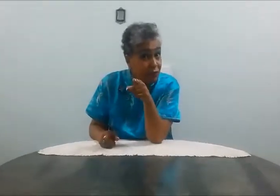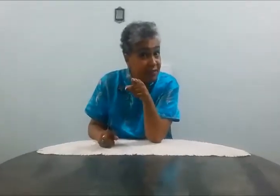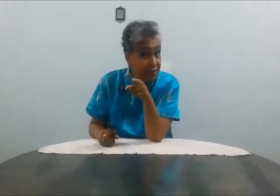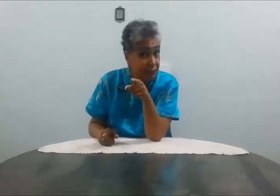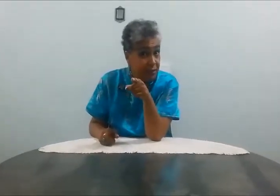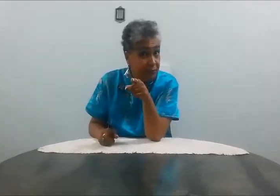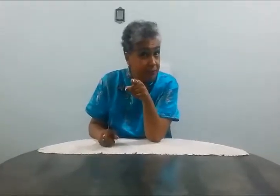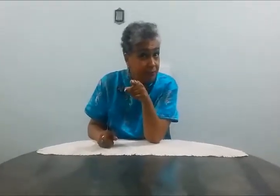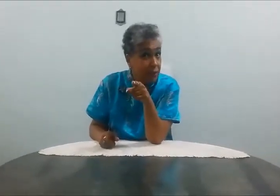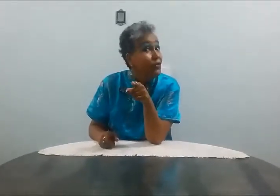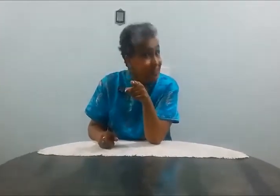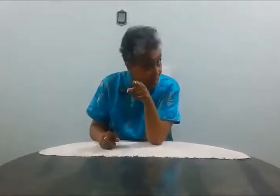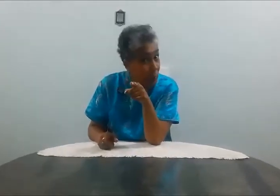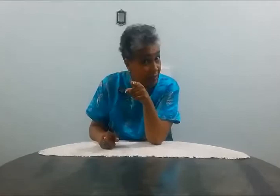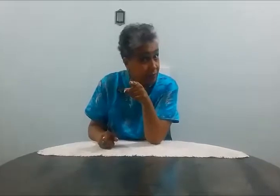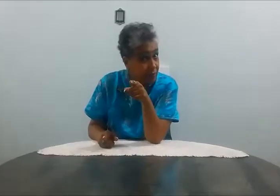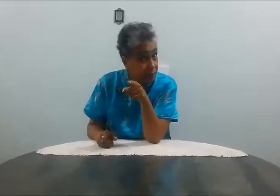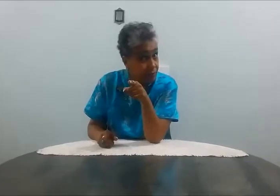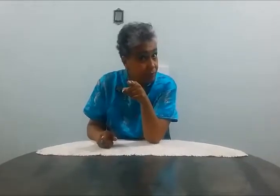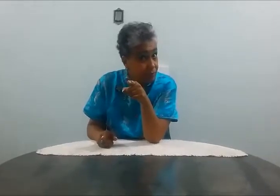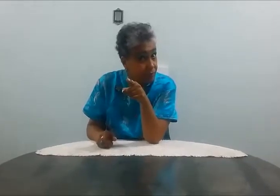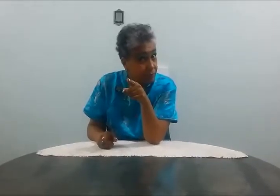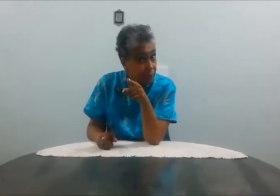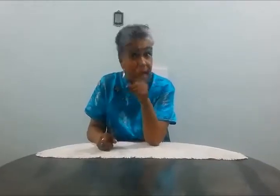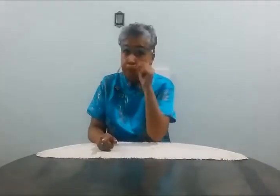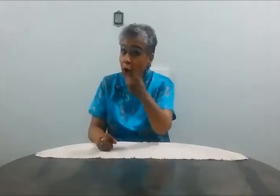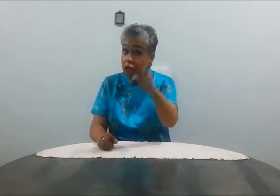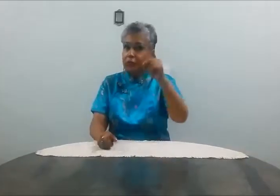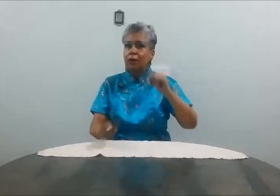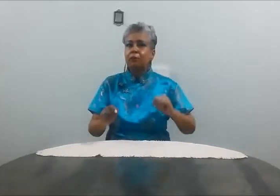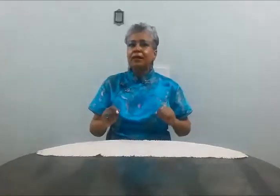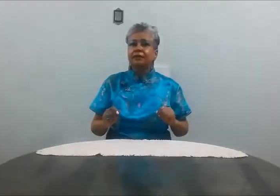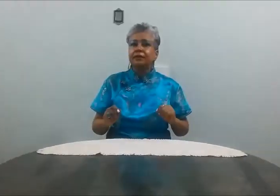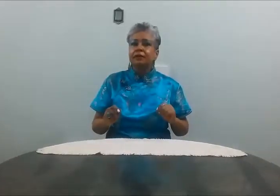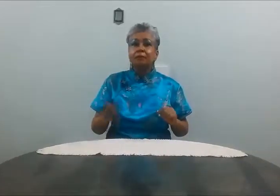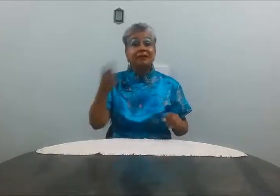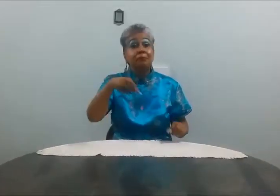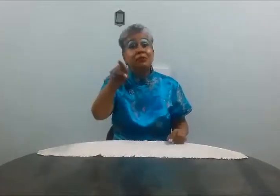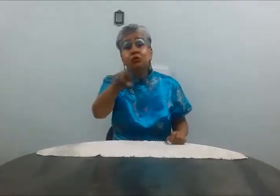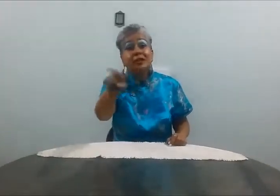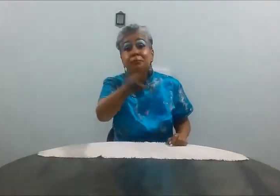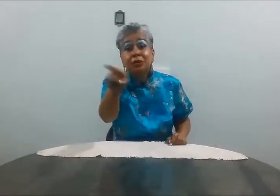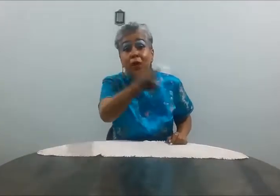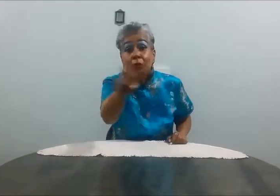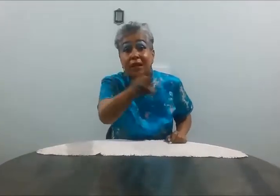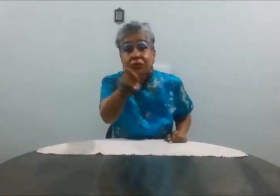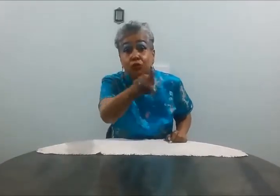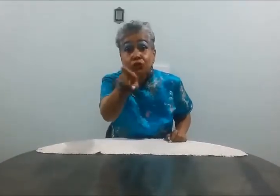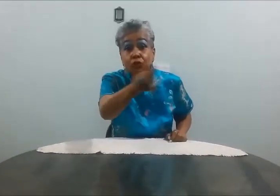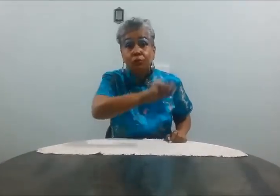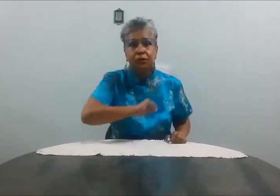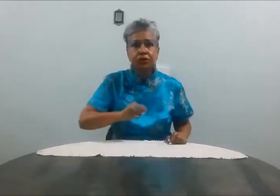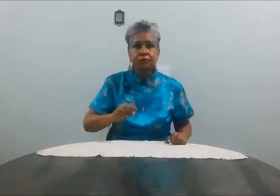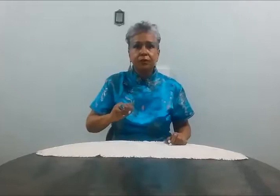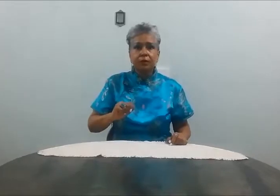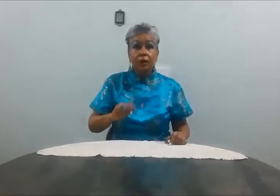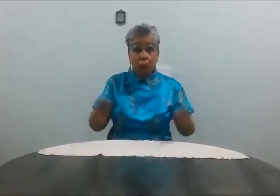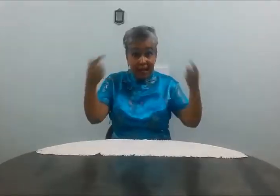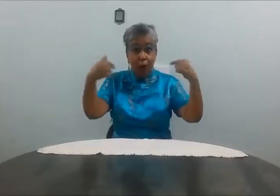que você ama? Você aguenta? Aposto que não aguenta, mas a pessoa também não aguenta os seus ciúmes, porque